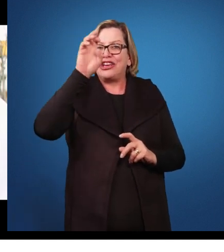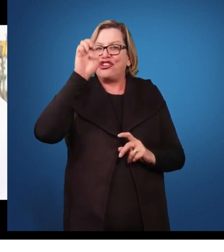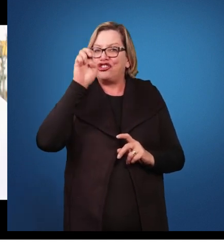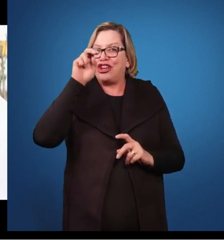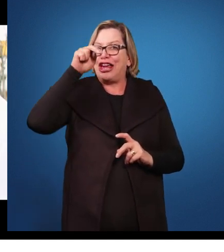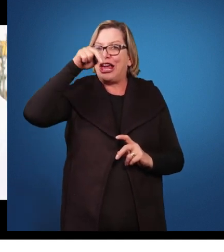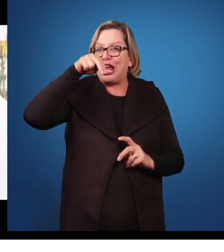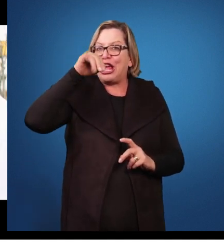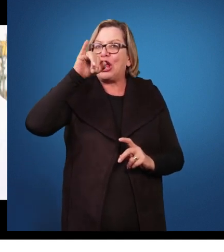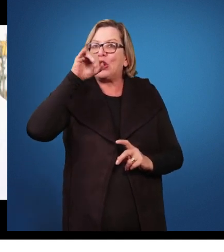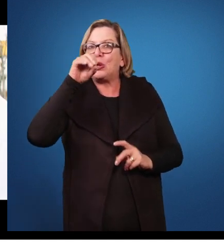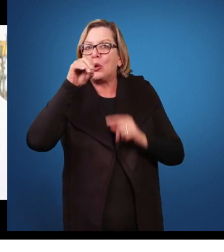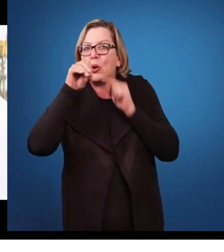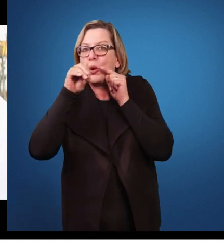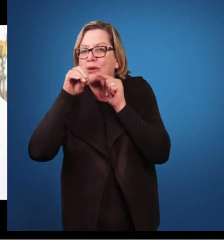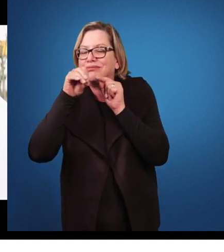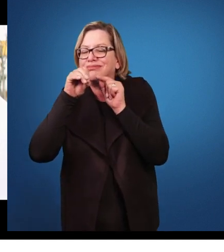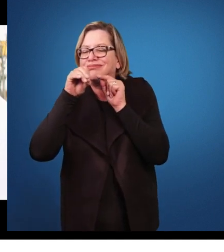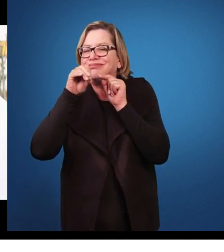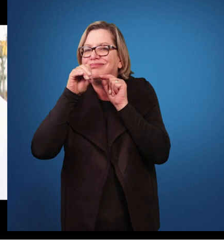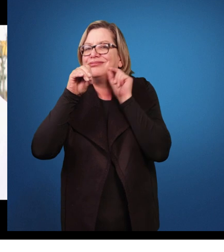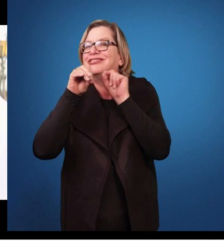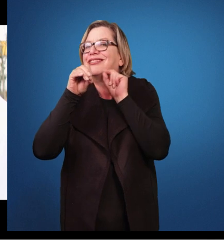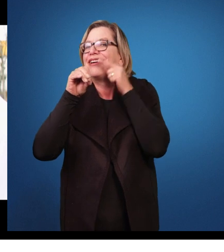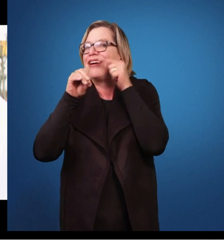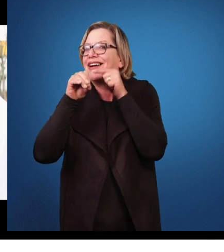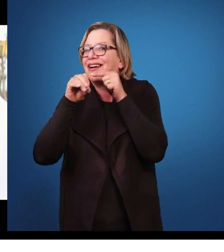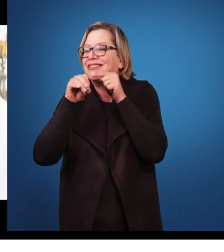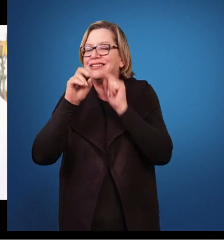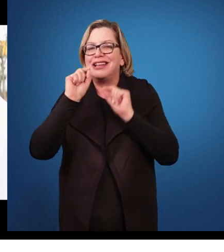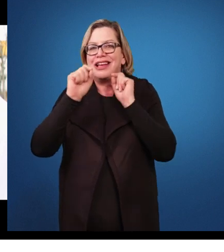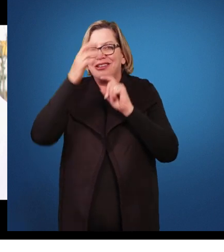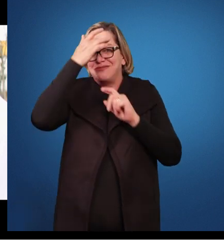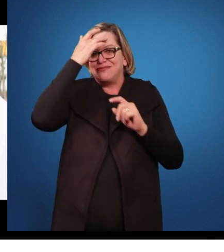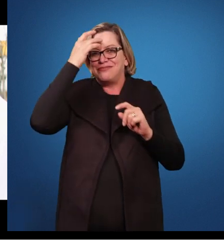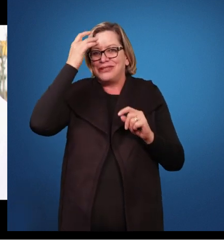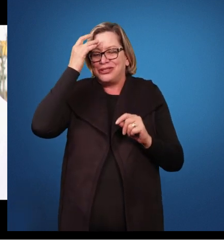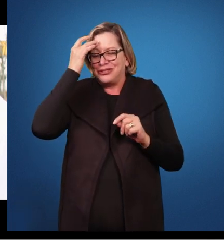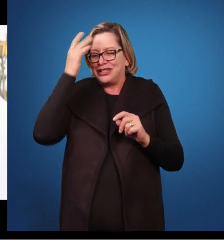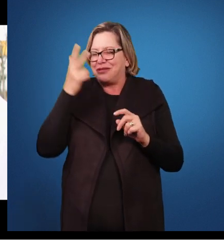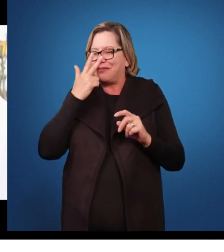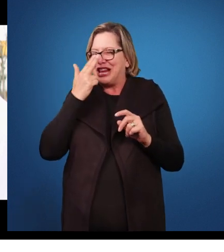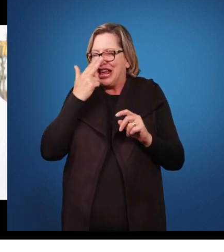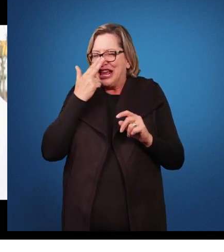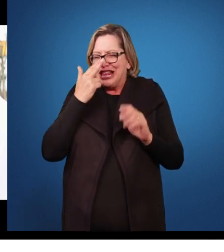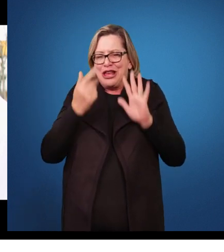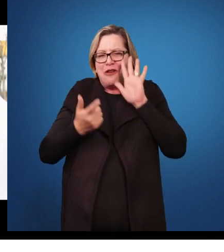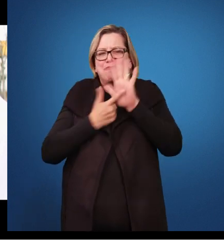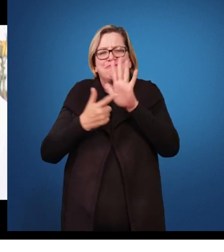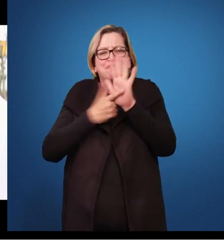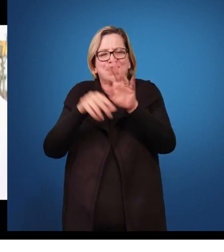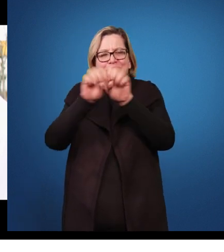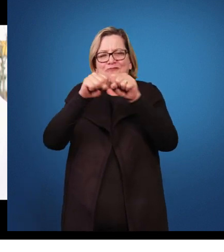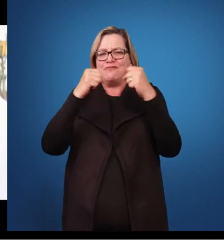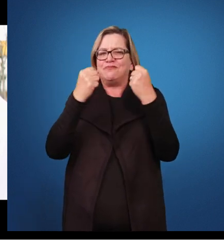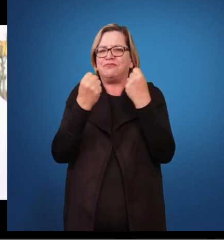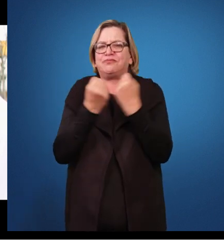O que é um gênio, né? Um gênio é uma pessoa que deixa uma marca na sociedade, né? Ele tem uma